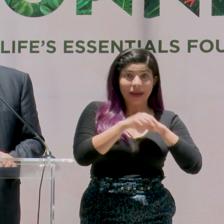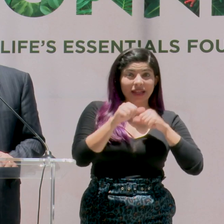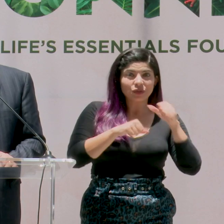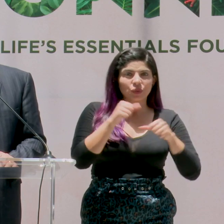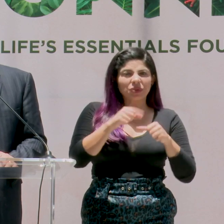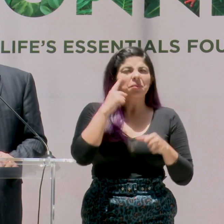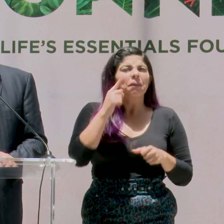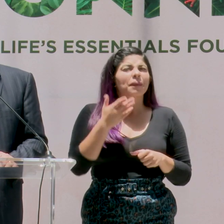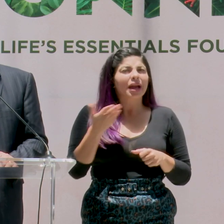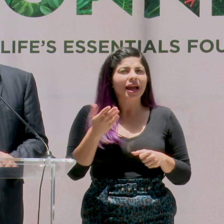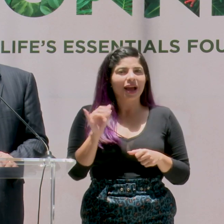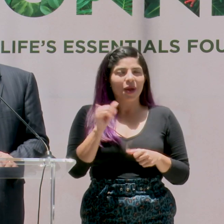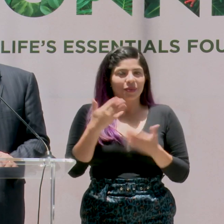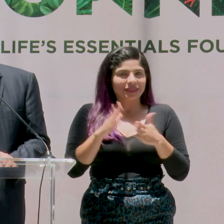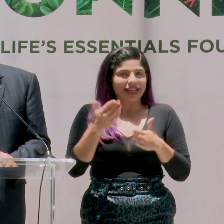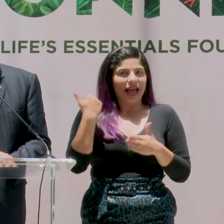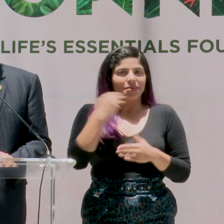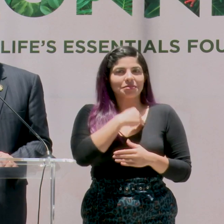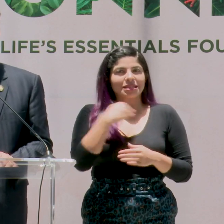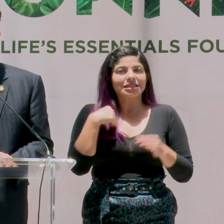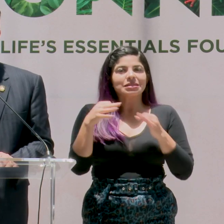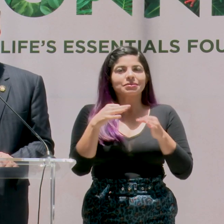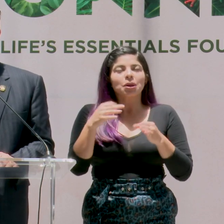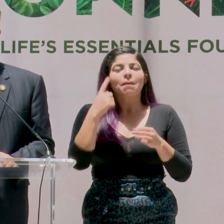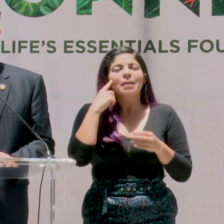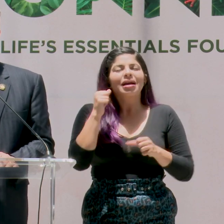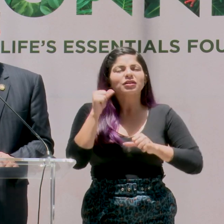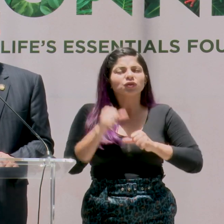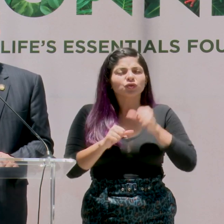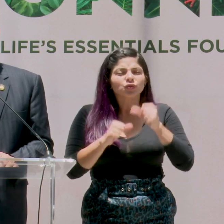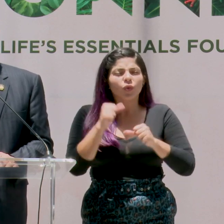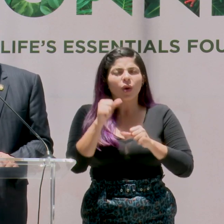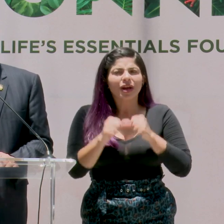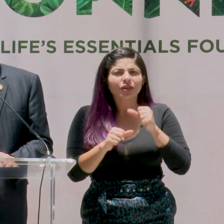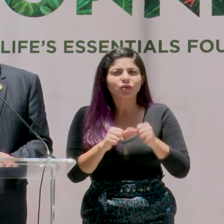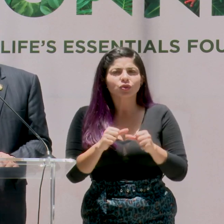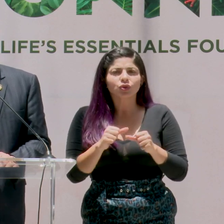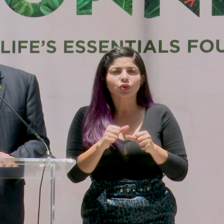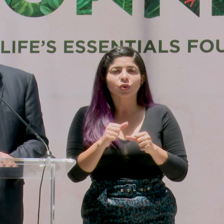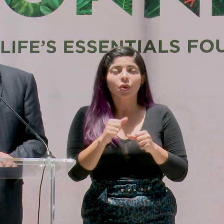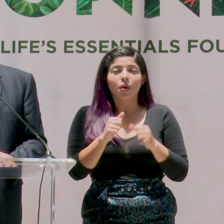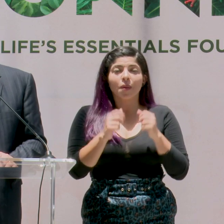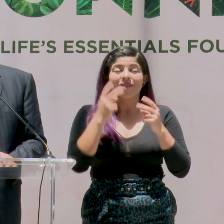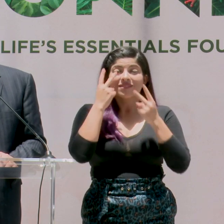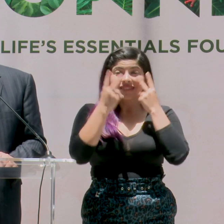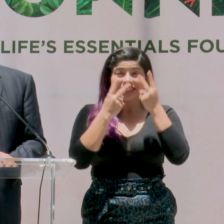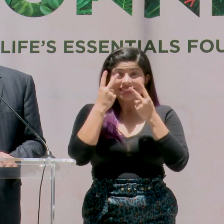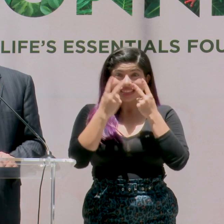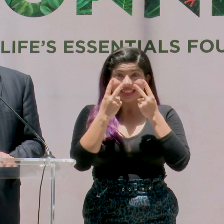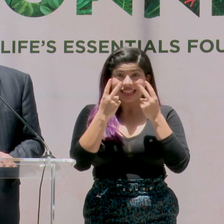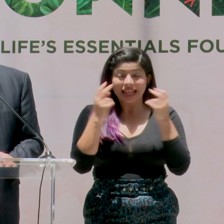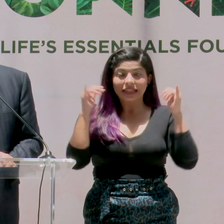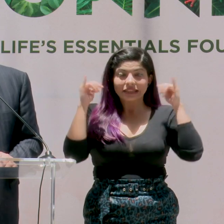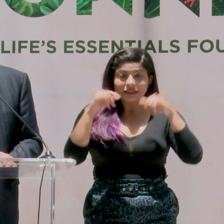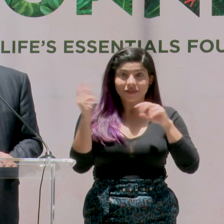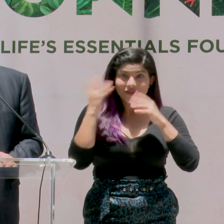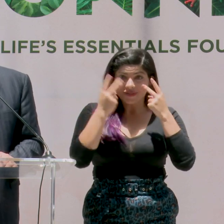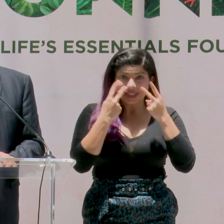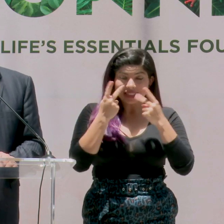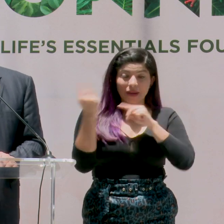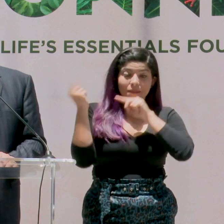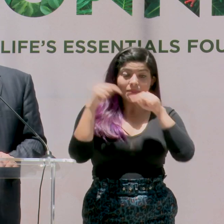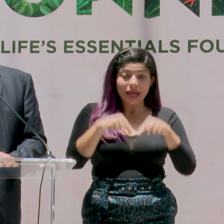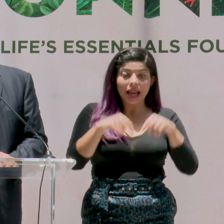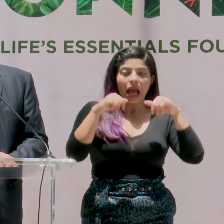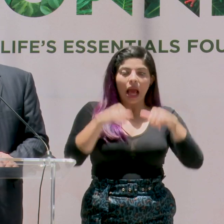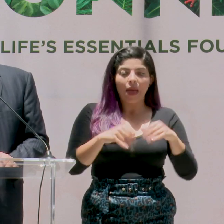es para, como lo dijo bien la Ministra, hacer un esfuerzo de que nuestra visitación sea más constante. Es decir,